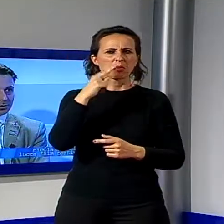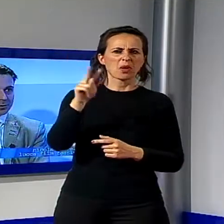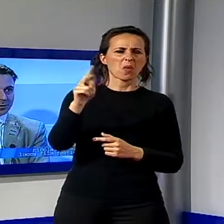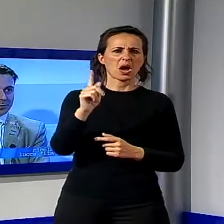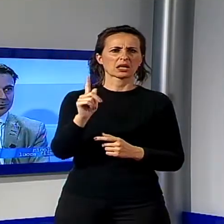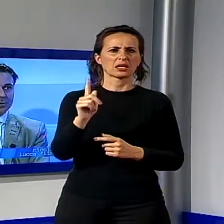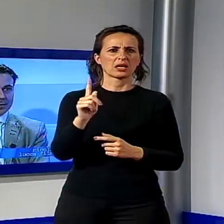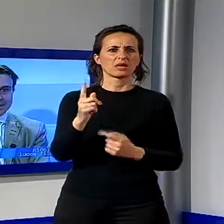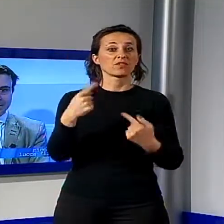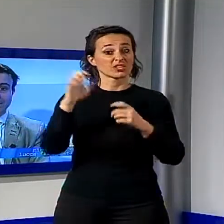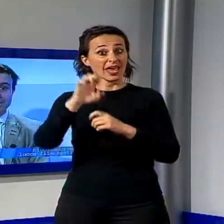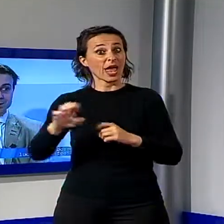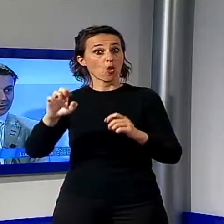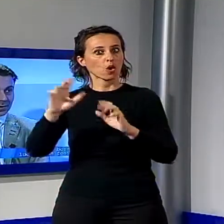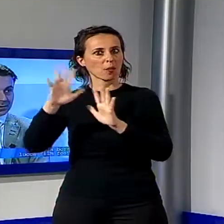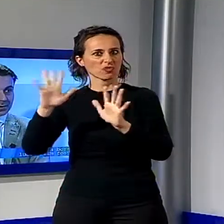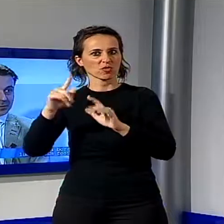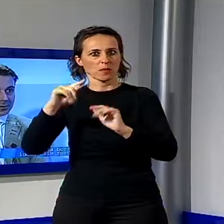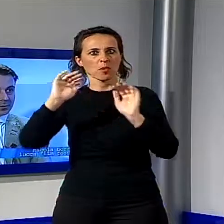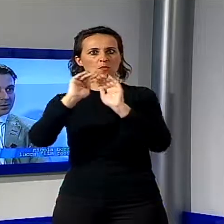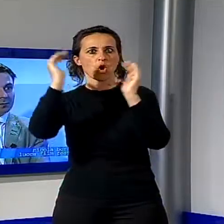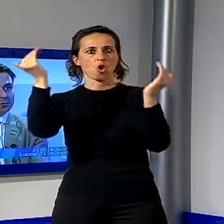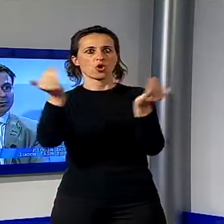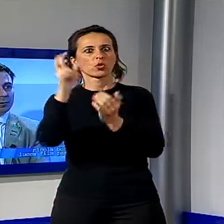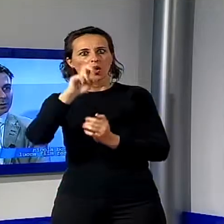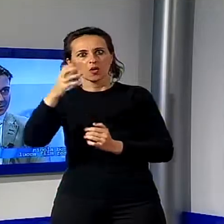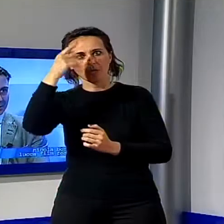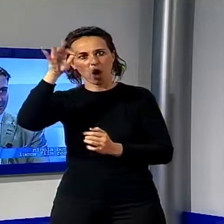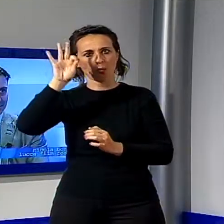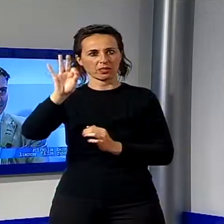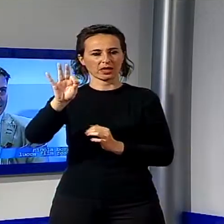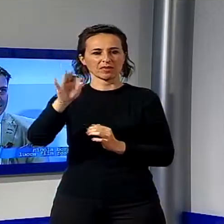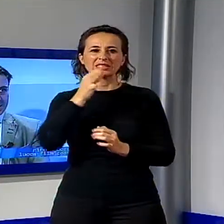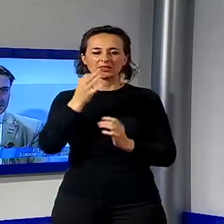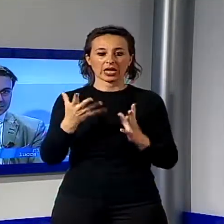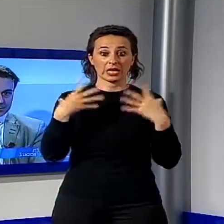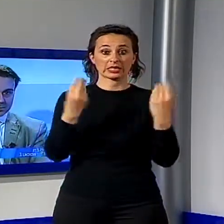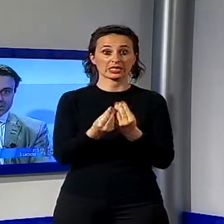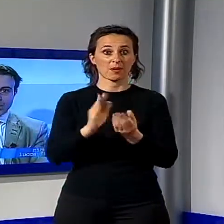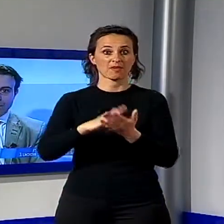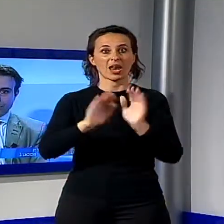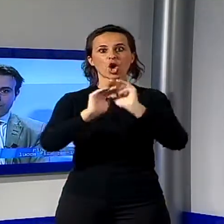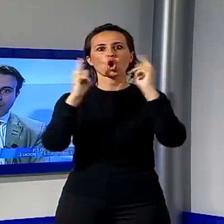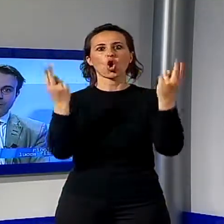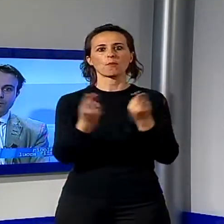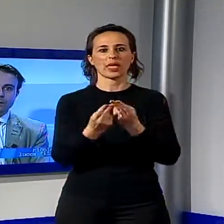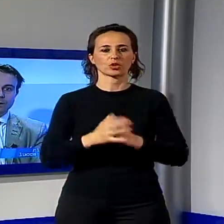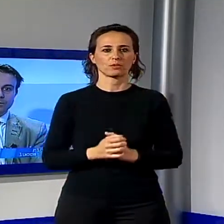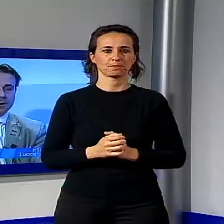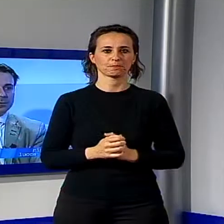Cinema ha fatto da sempre in particolare. Quindi in qualche modo ci complementiamo. E il prossimo anno il vero